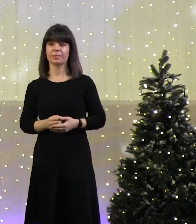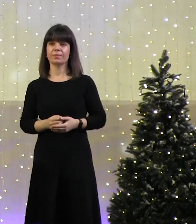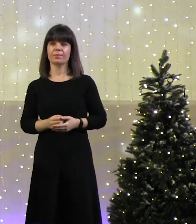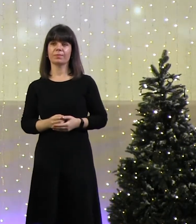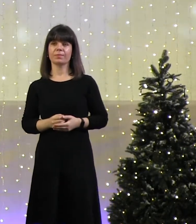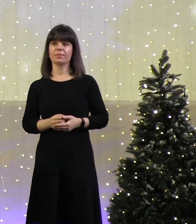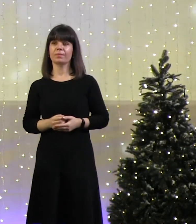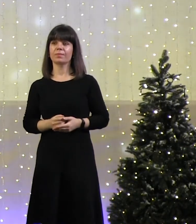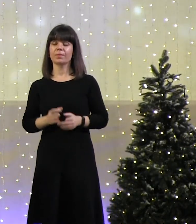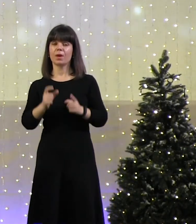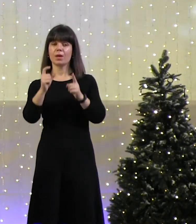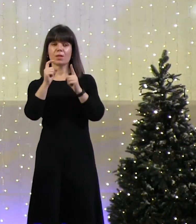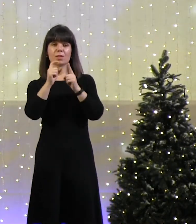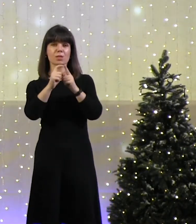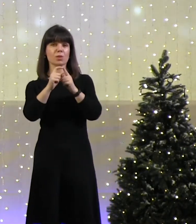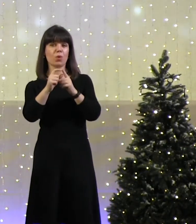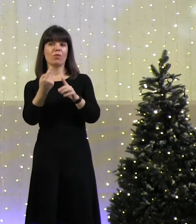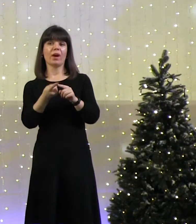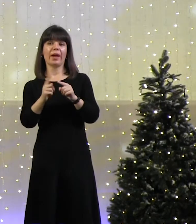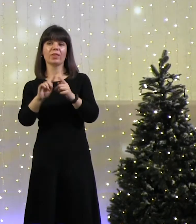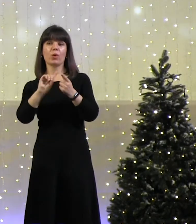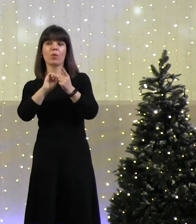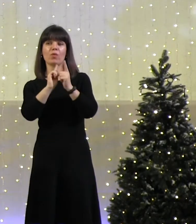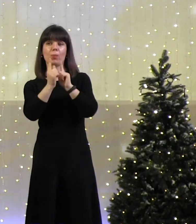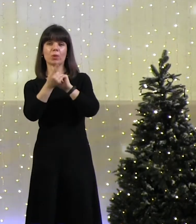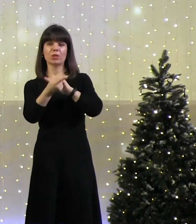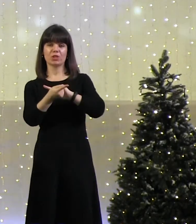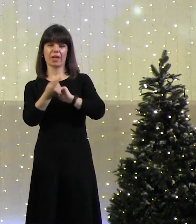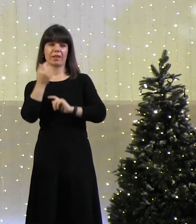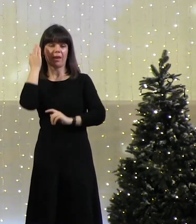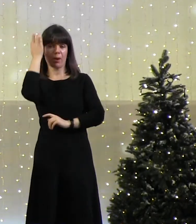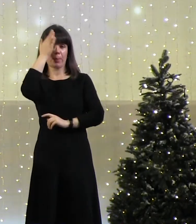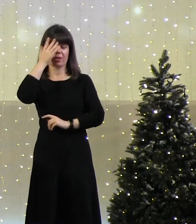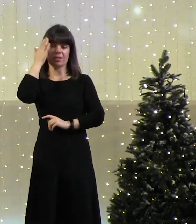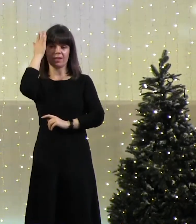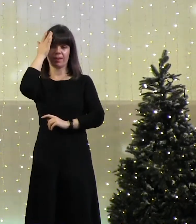Слово — это воплощение мысли.